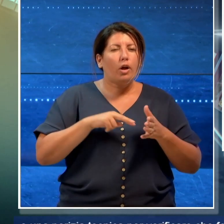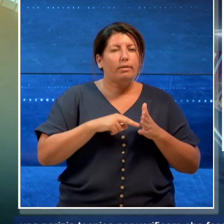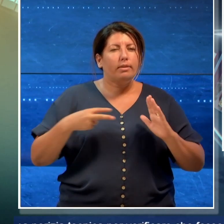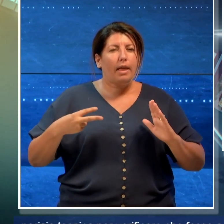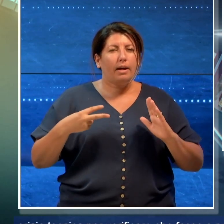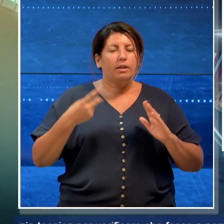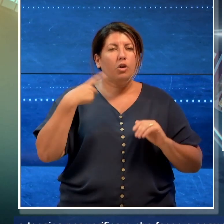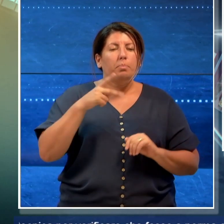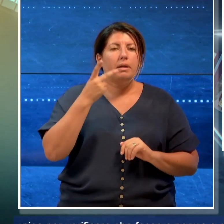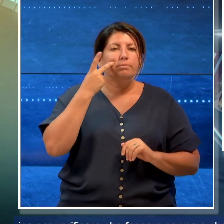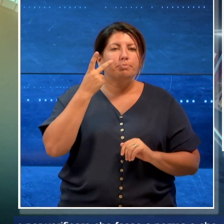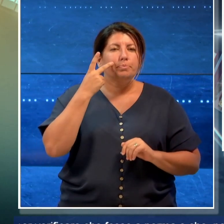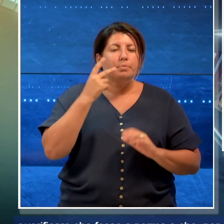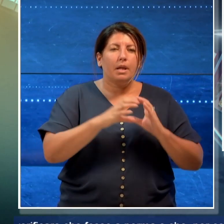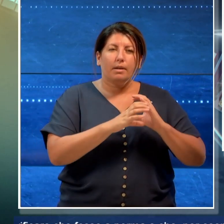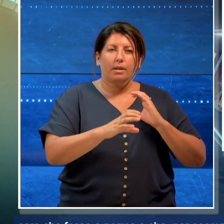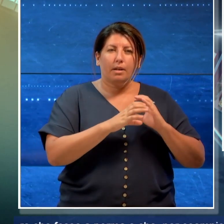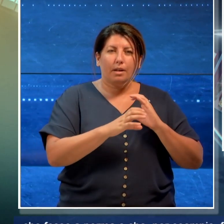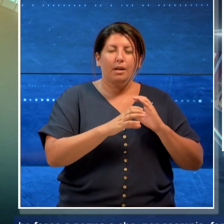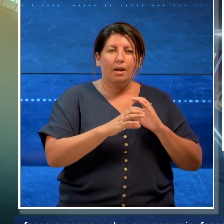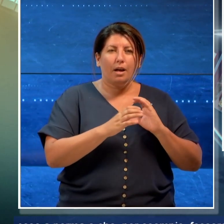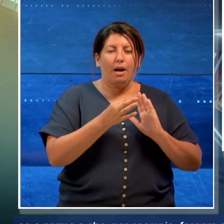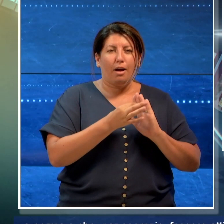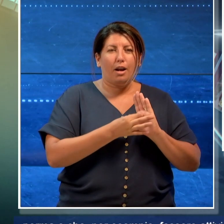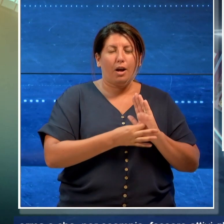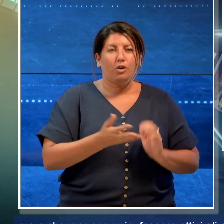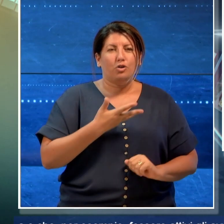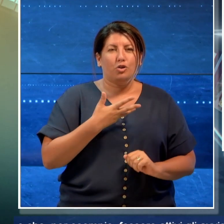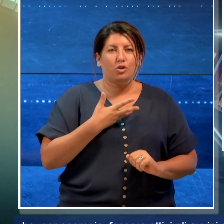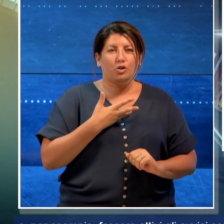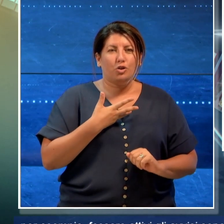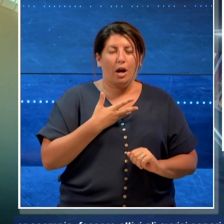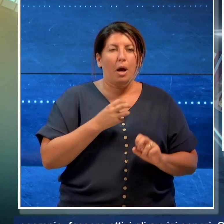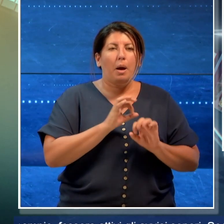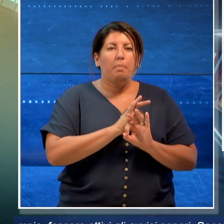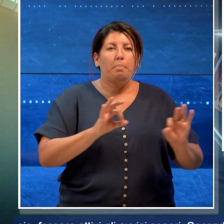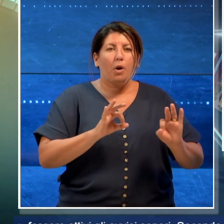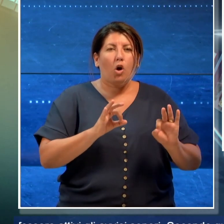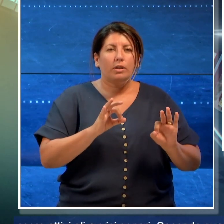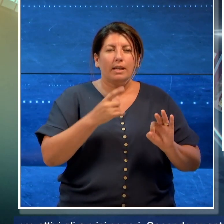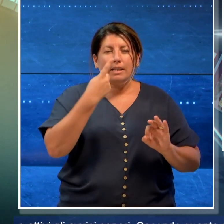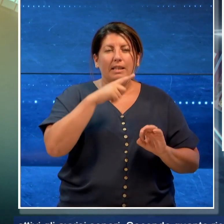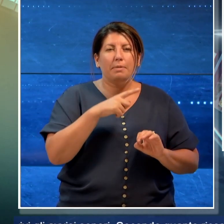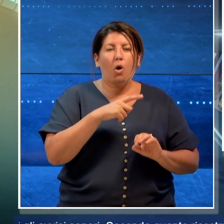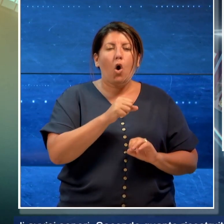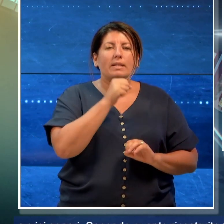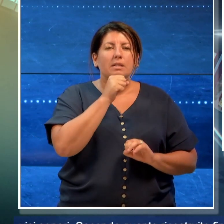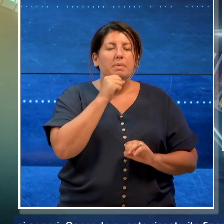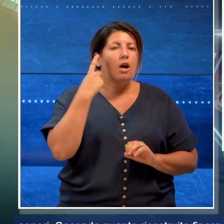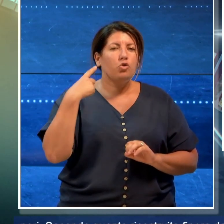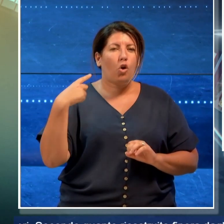verificare che fosse a norma e che, per esempio, fossero attivi gli avvisi sonori. Secondo quanto